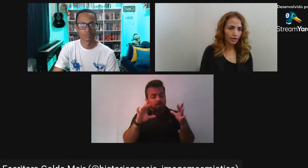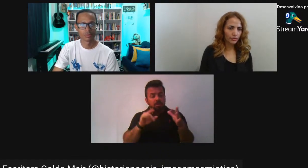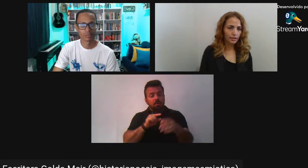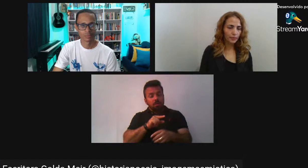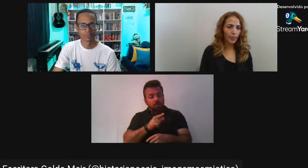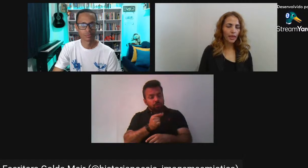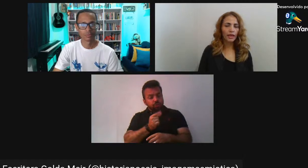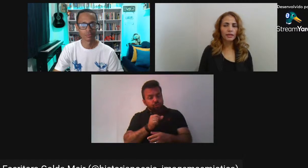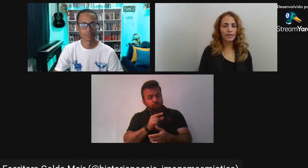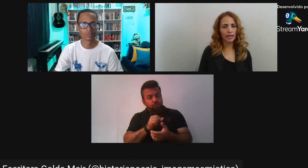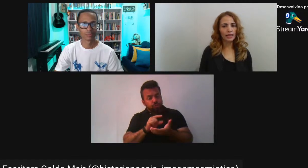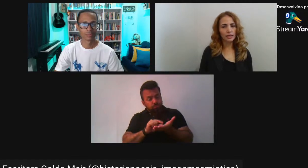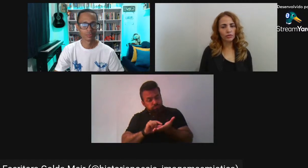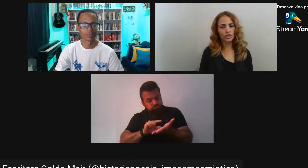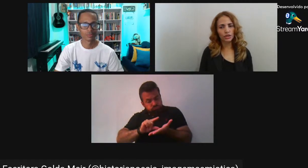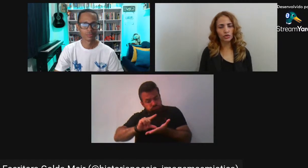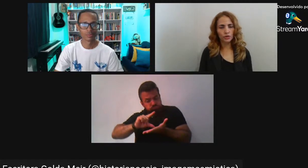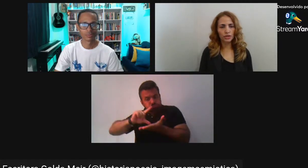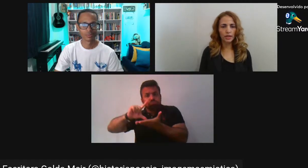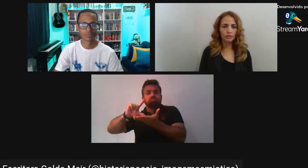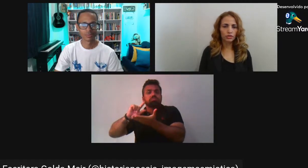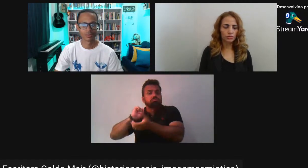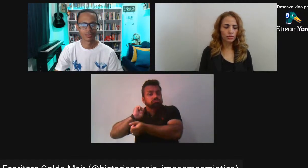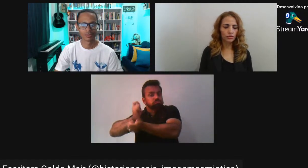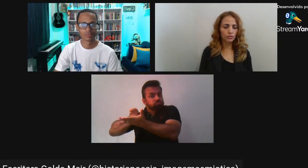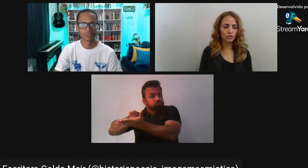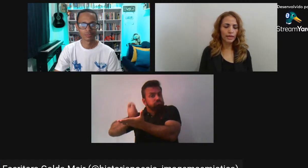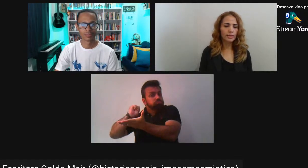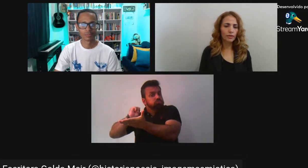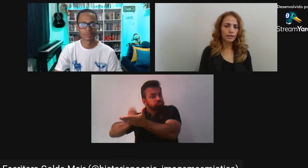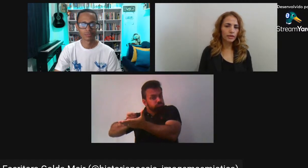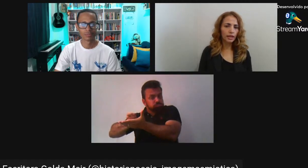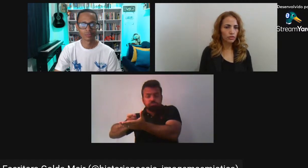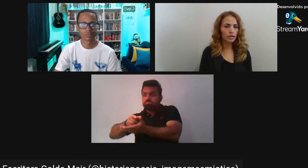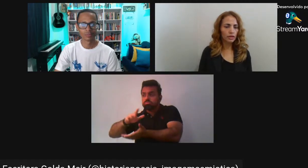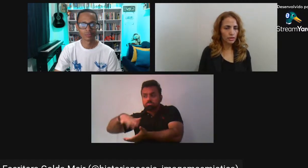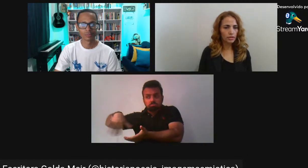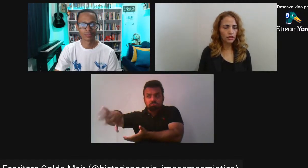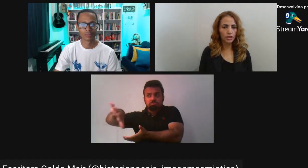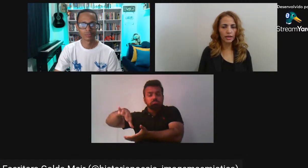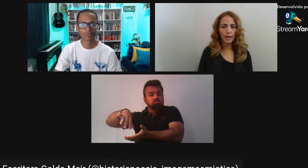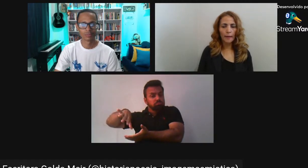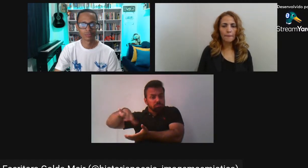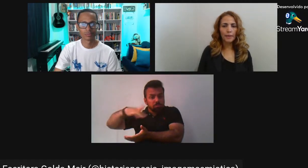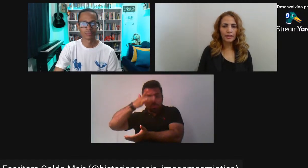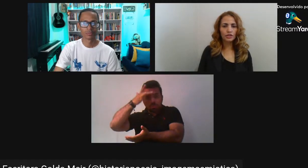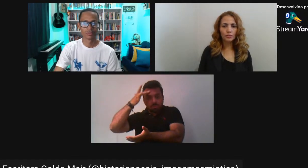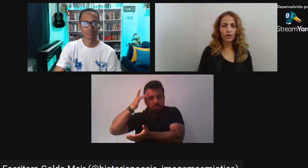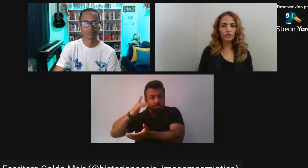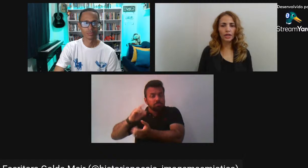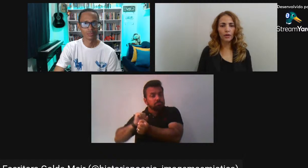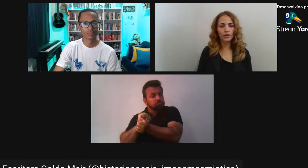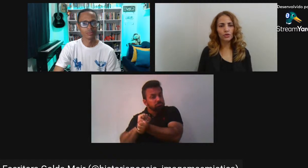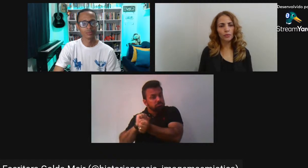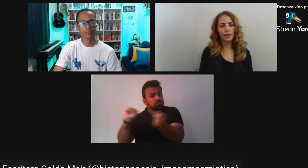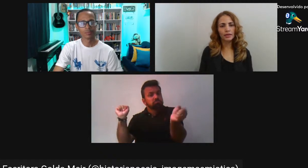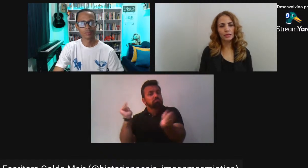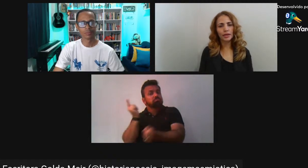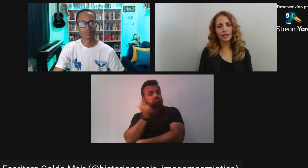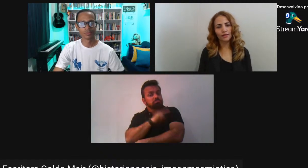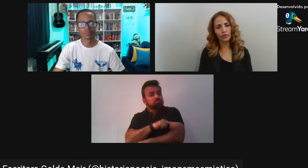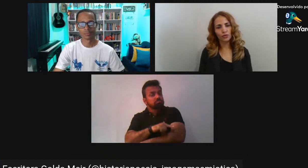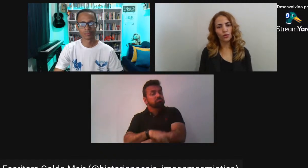que ter um escravo Então essa relação De subjulgação Entre negros e negros Existia Mas de modo geral Eles